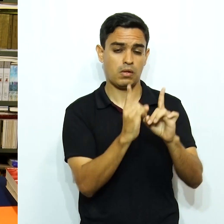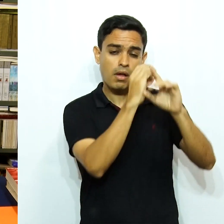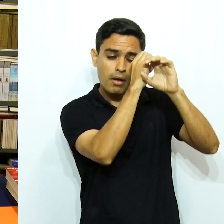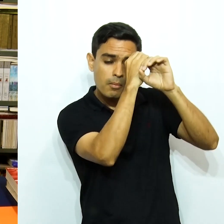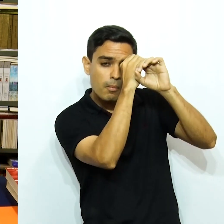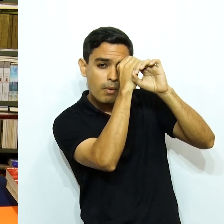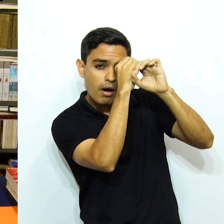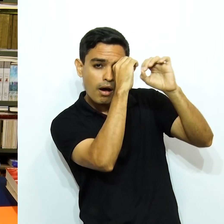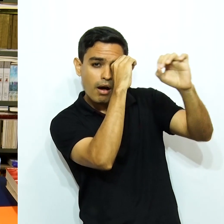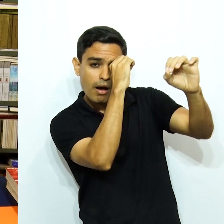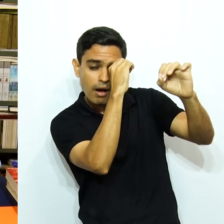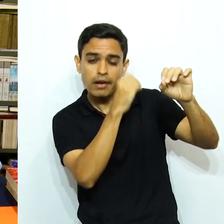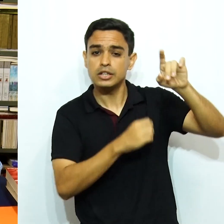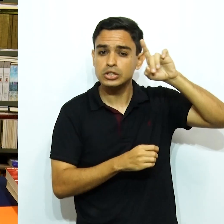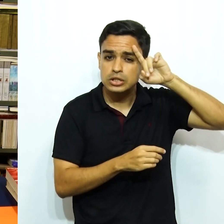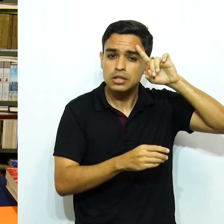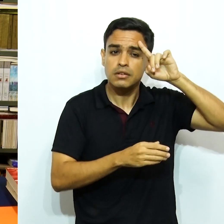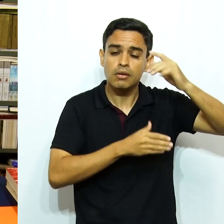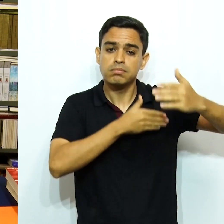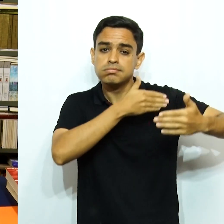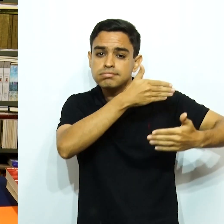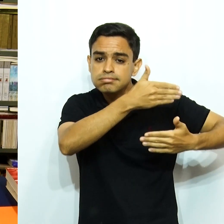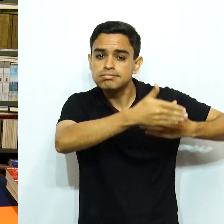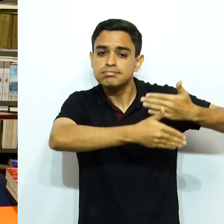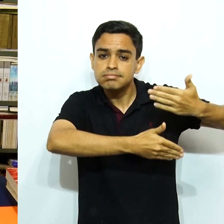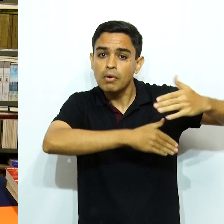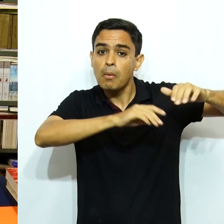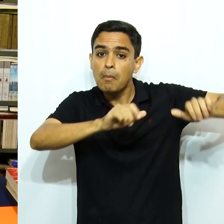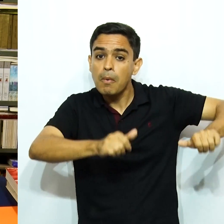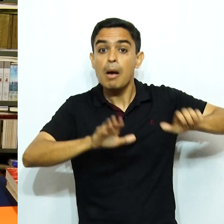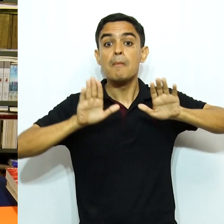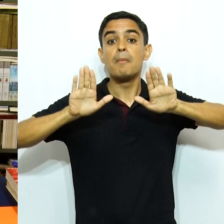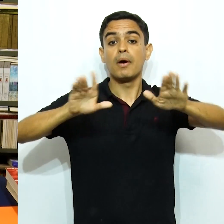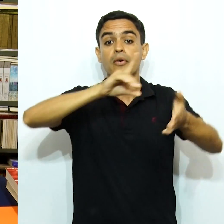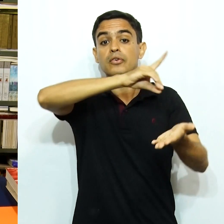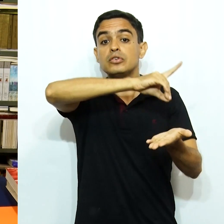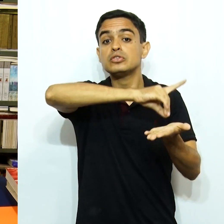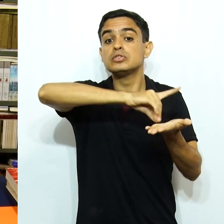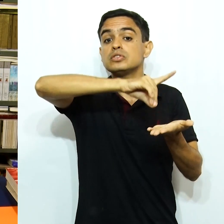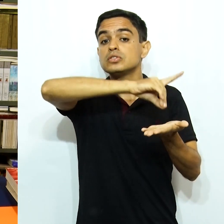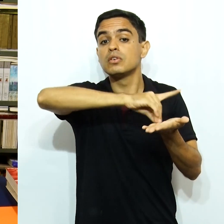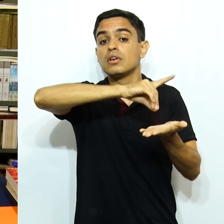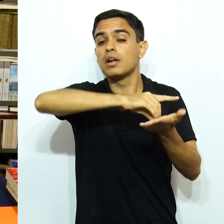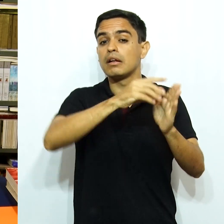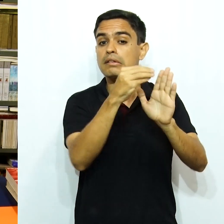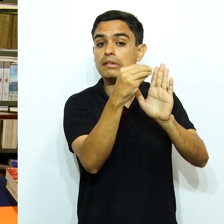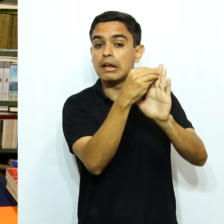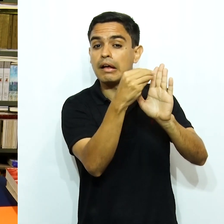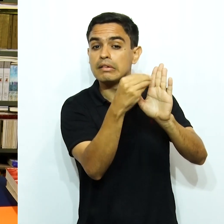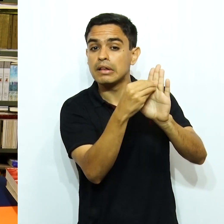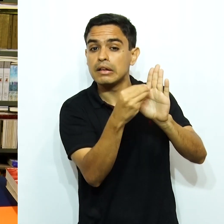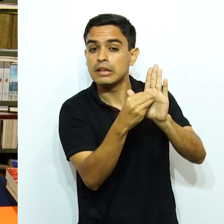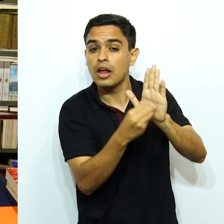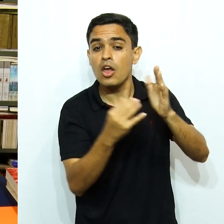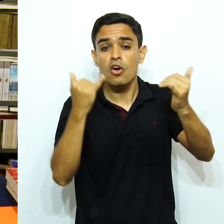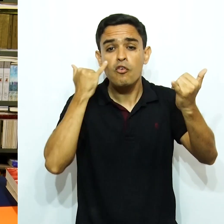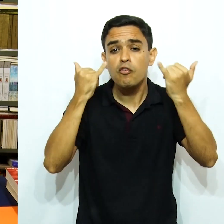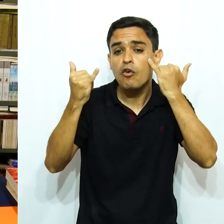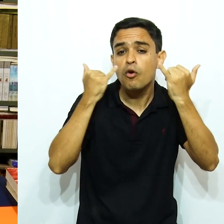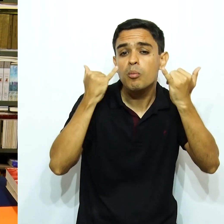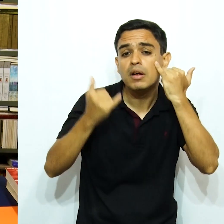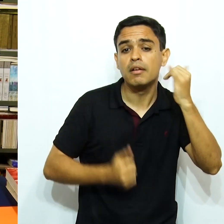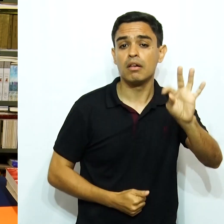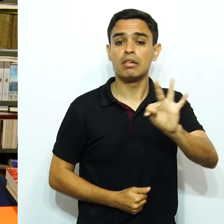astronomia e a astronauta evoluem a cada dia, mas é impressionante que ele tenha reunido em 1979 a quantidade de informações